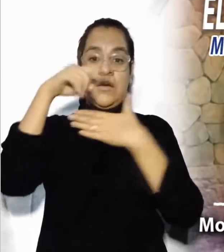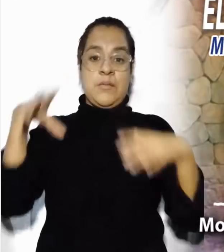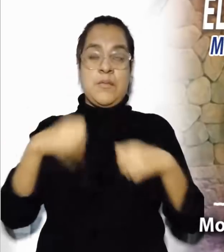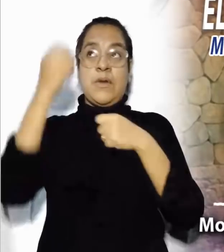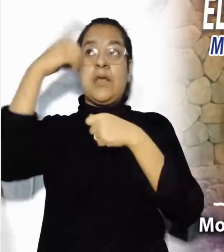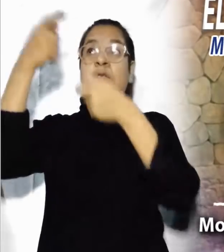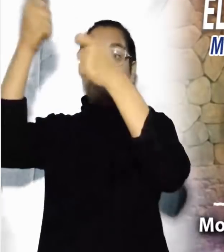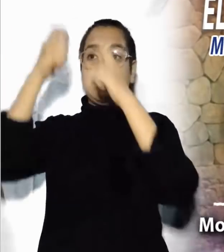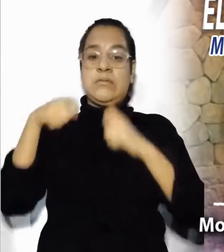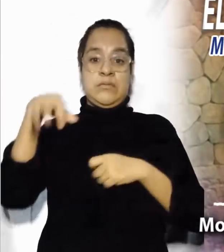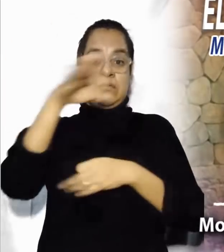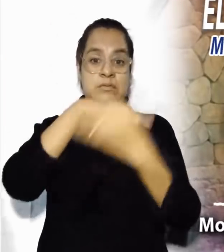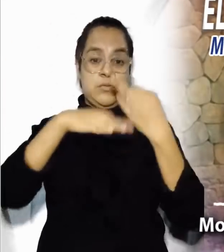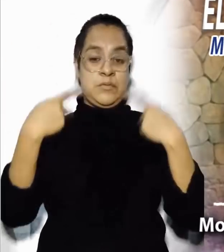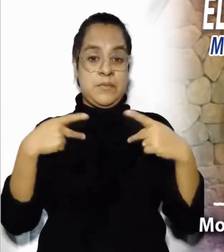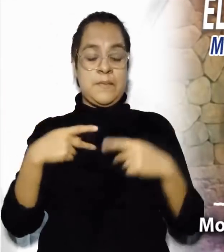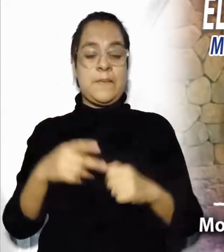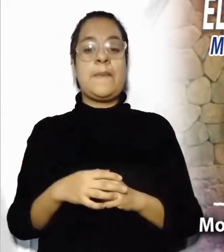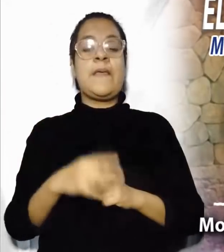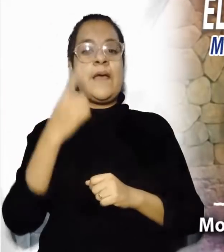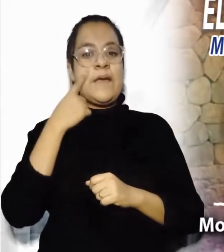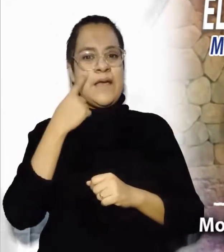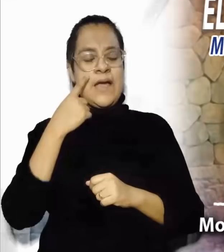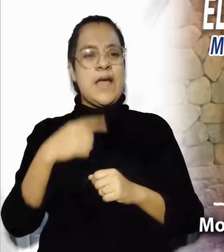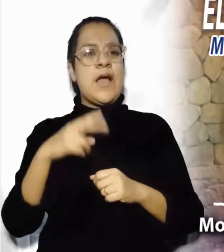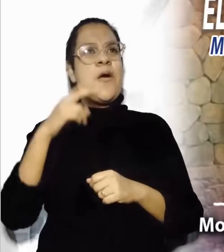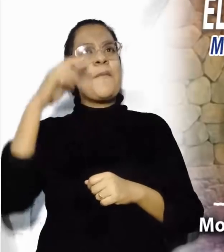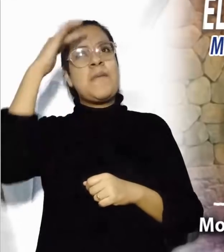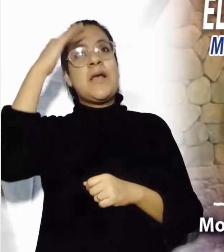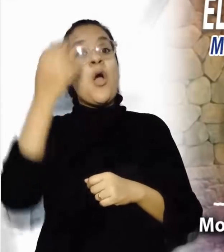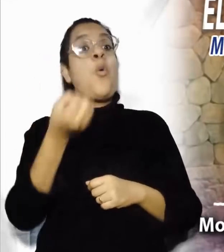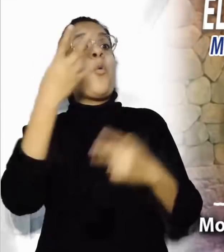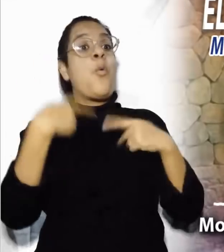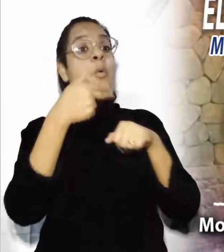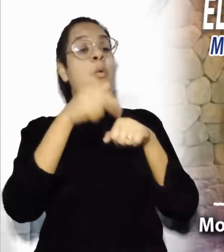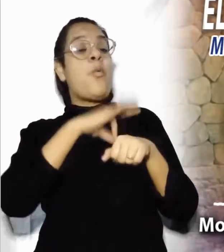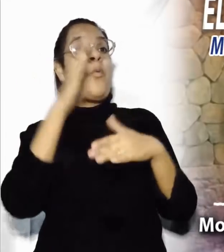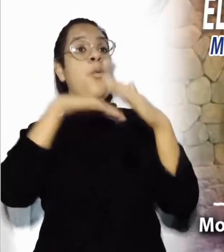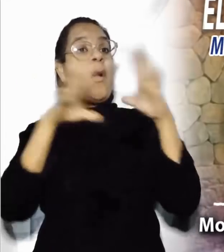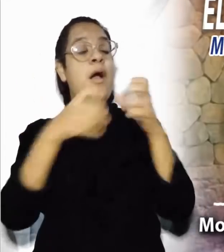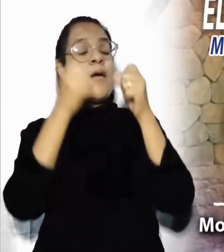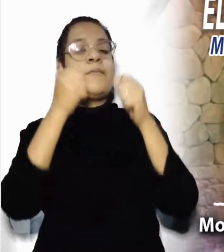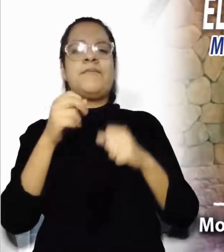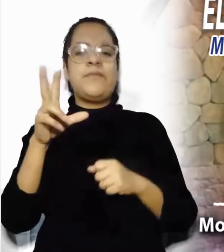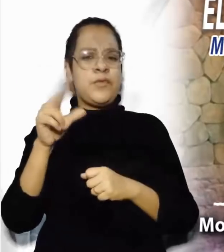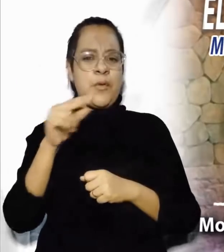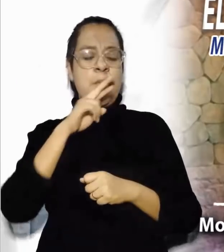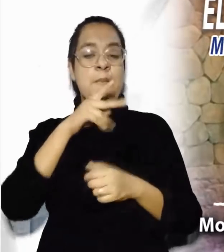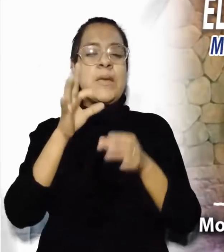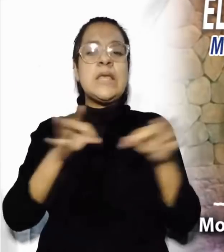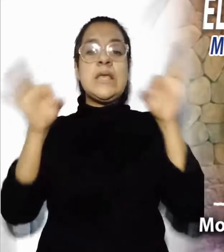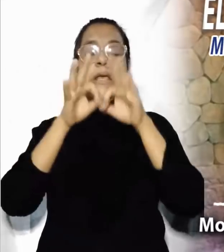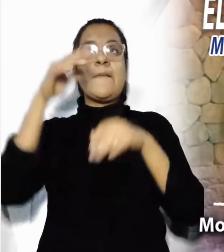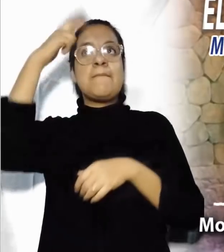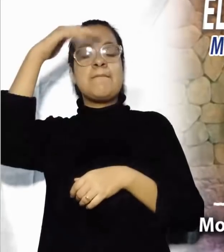a todos los hombres. Más que preguntarnos cuántos se salvan, deberíamos preguntarnos qué